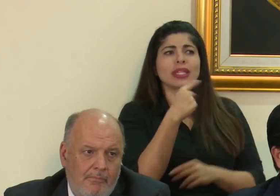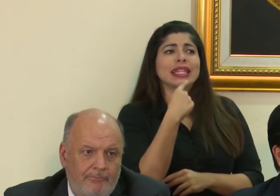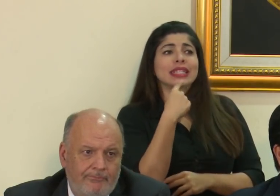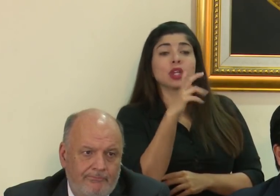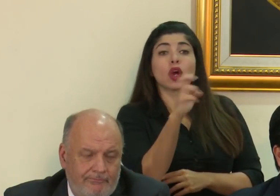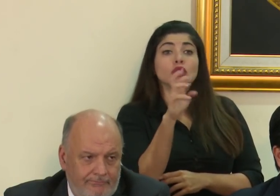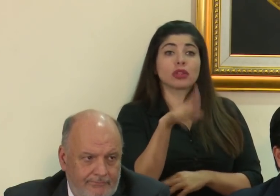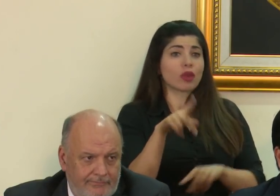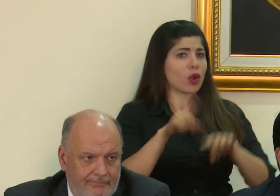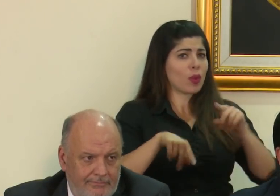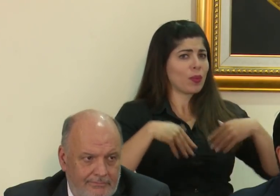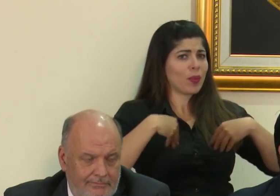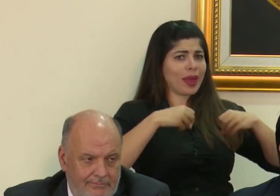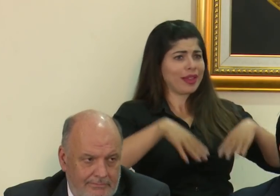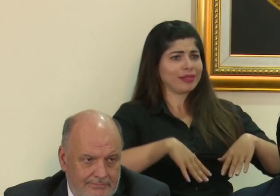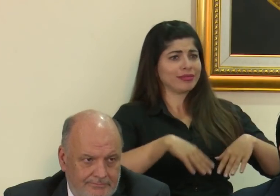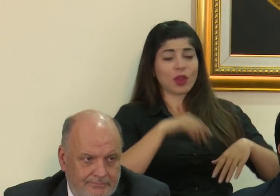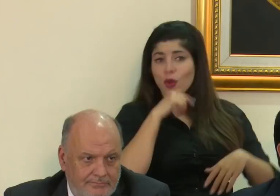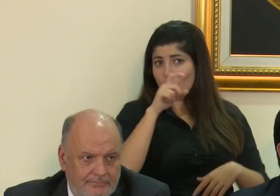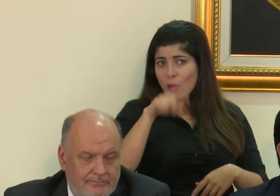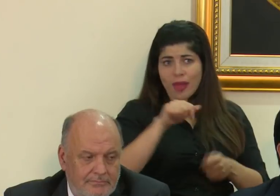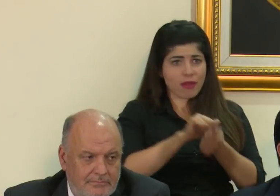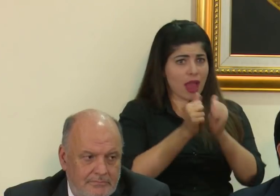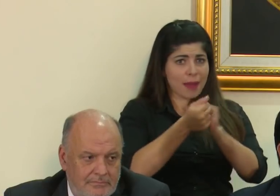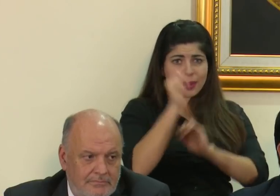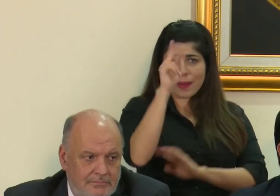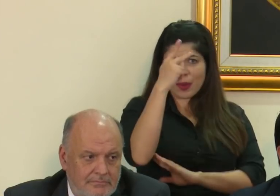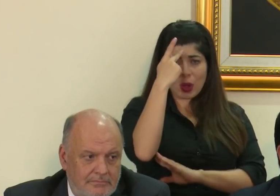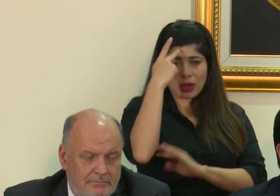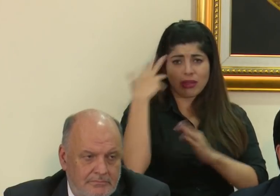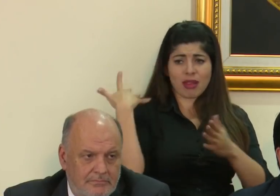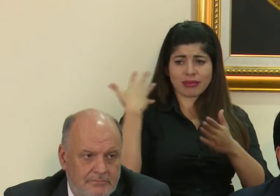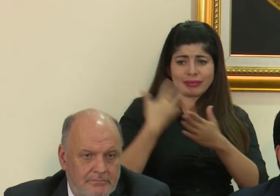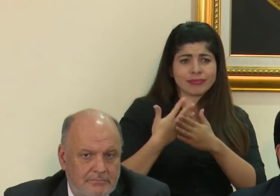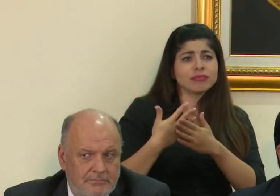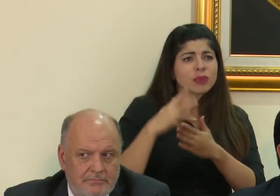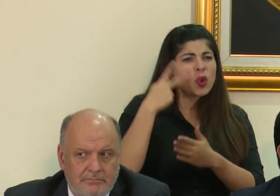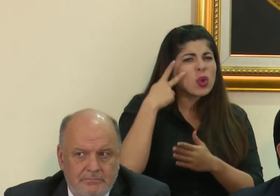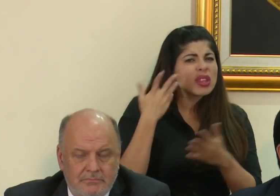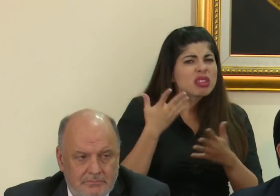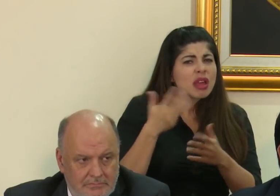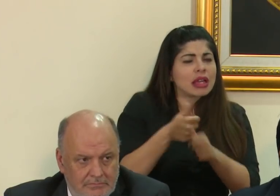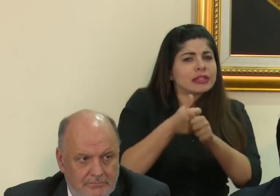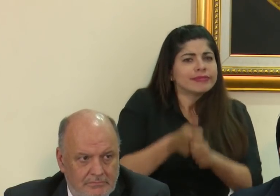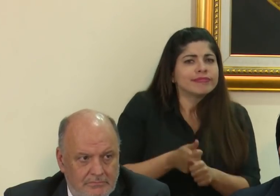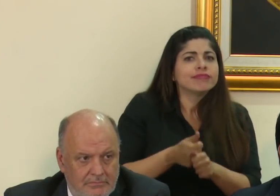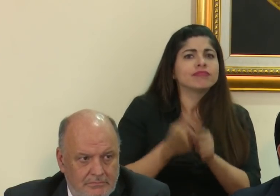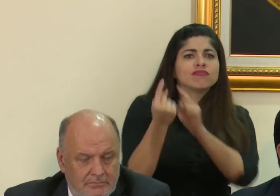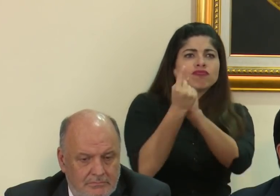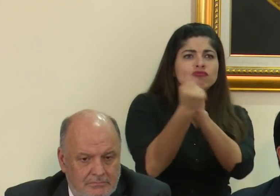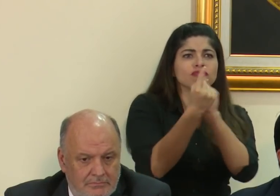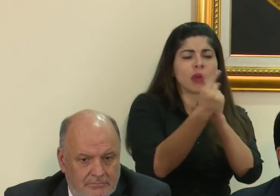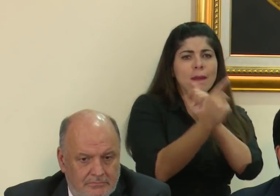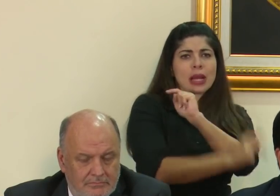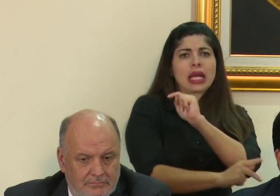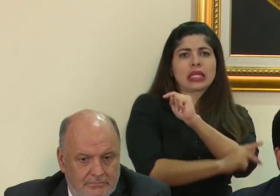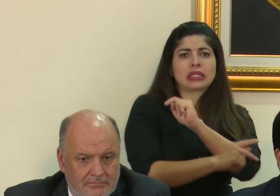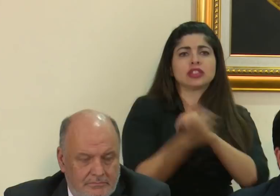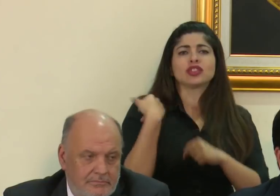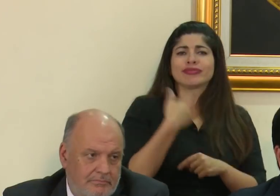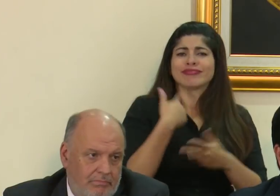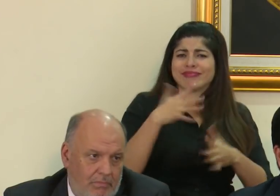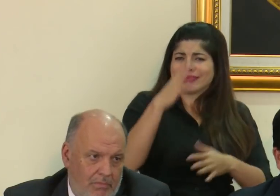Costa Rica no puede renunciar, no debe cambiar una política que está fundamentada en el multilateralismo. Nosotros creemos